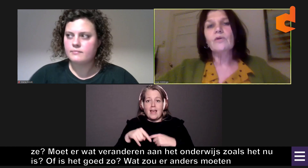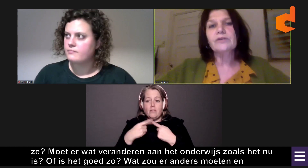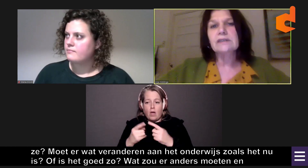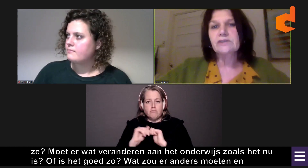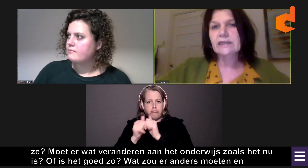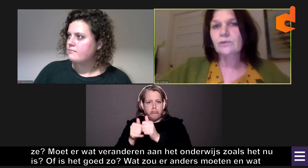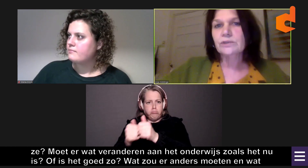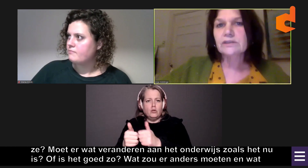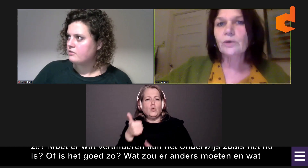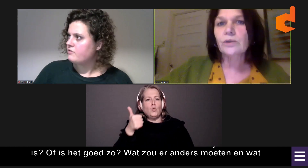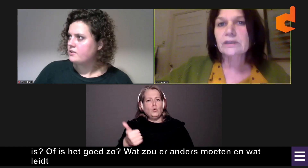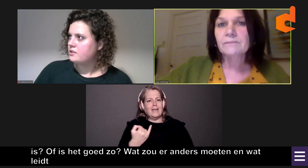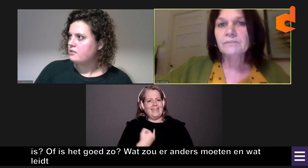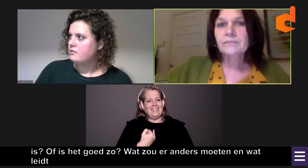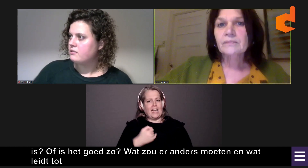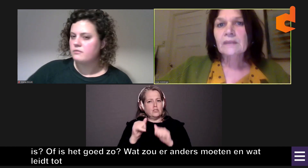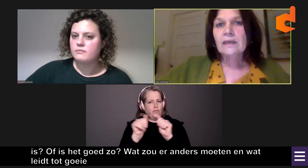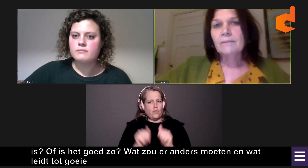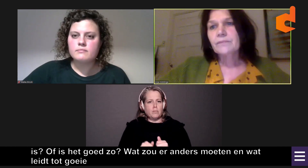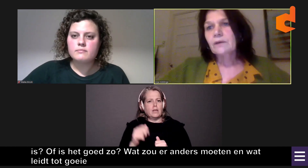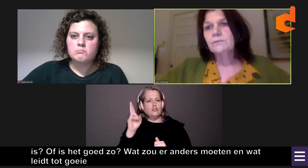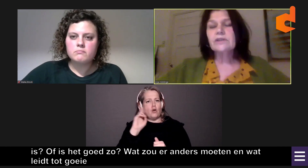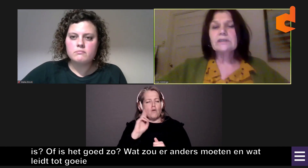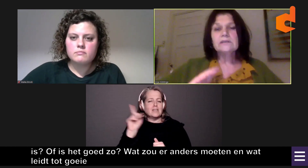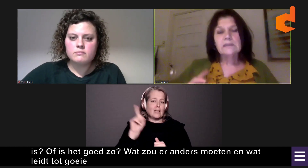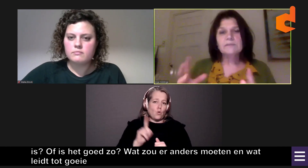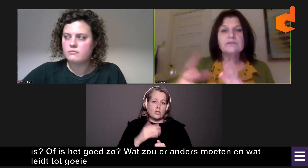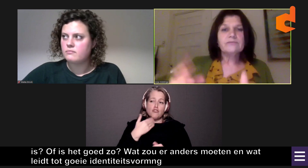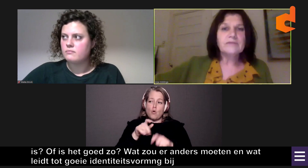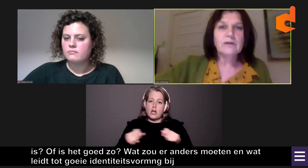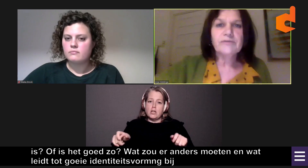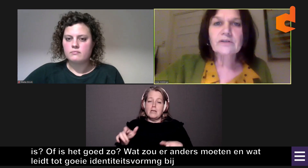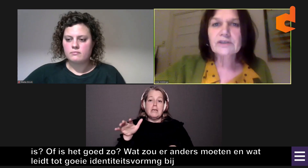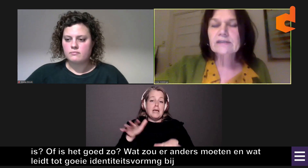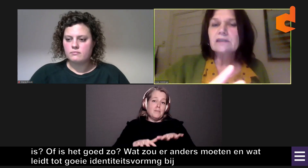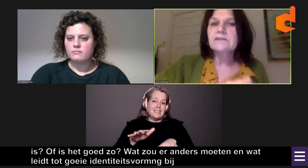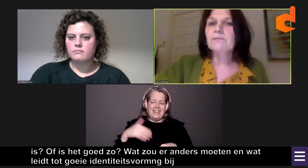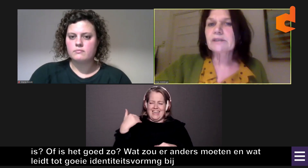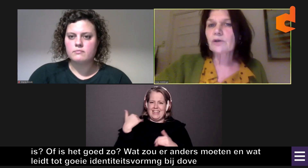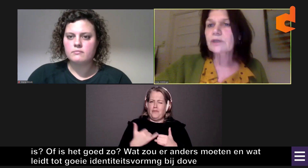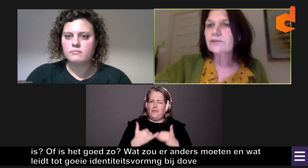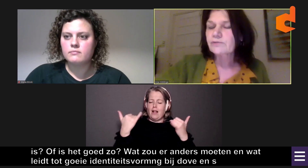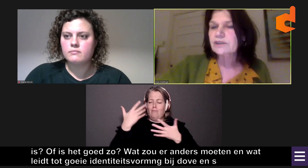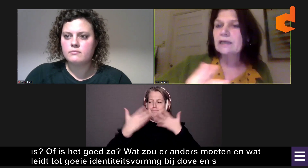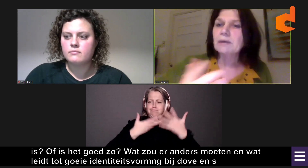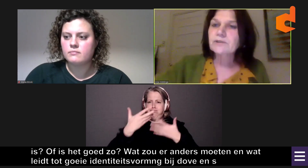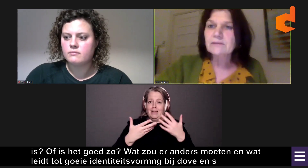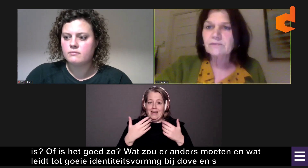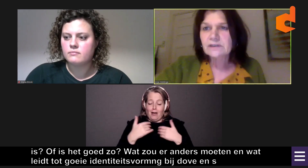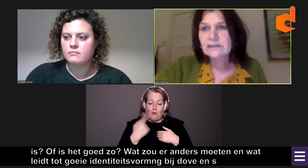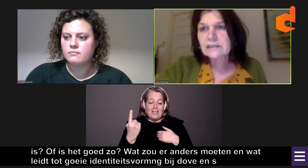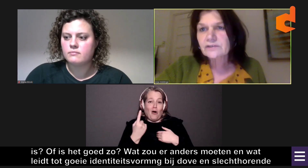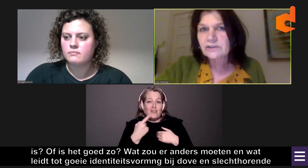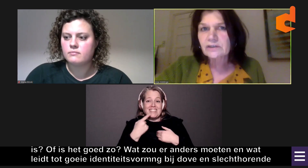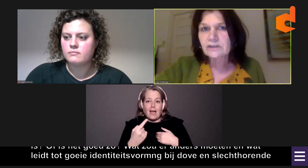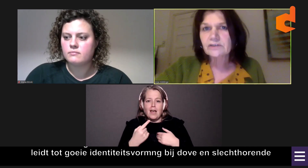doven en zegt hoorende jongeren? Nou, misschien... Ik heb net veel gezegd. Ik kan hier best ook iets over zeggen, maar misschien